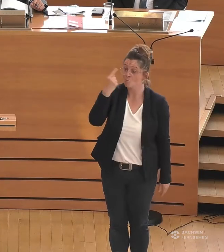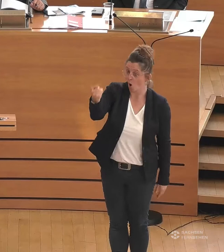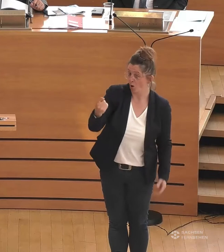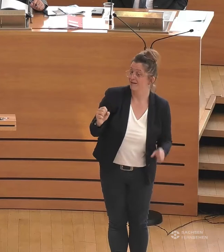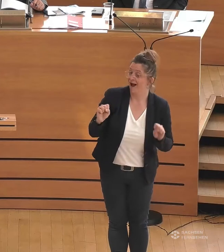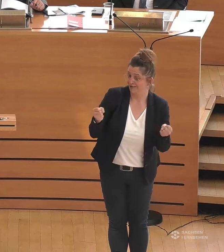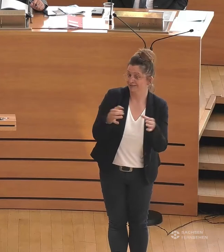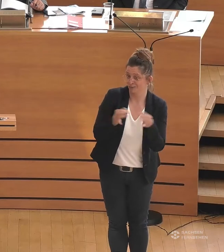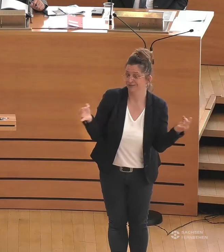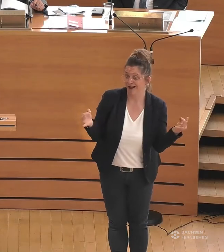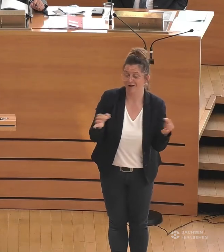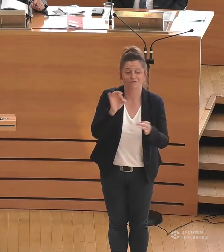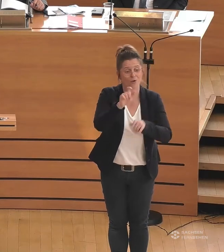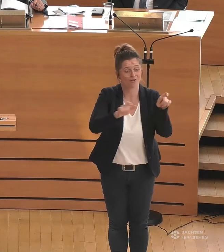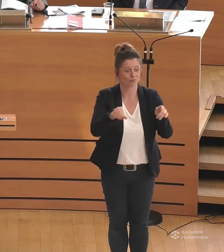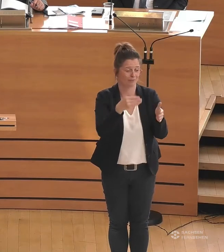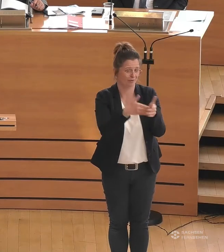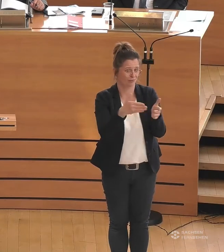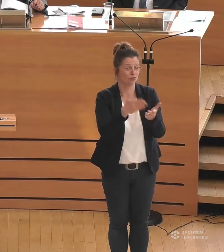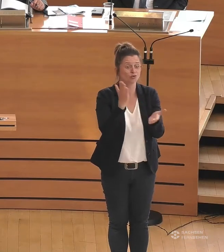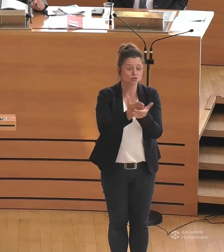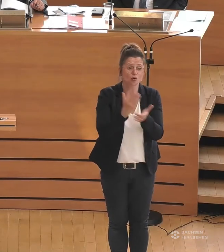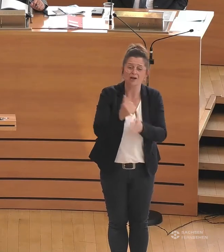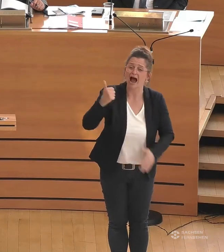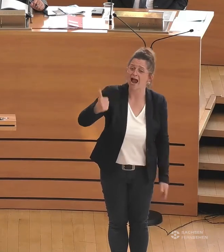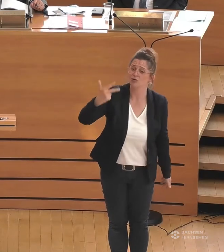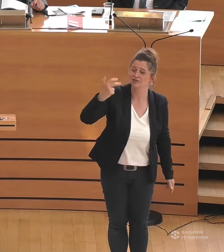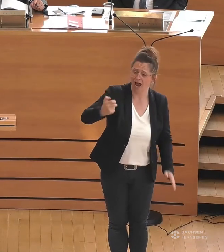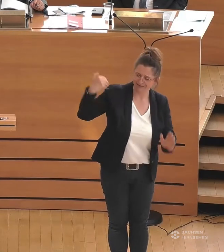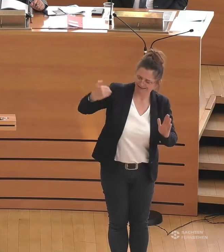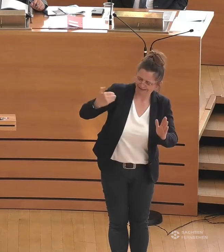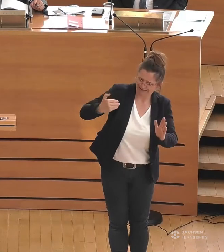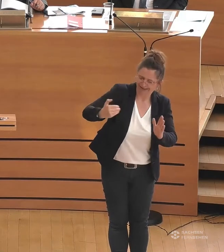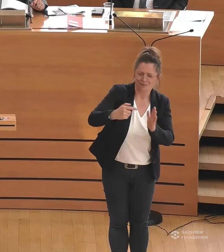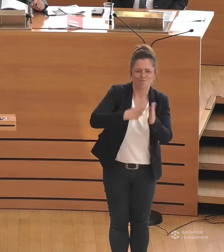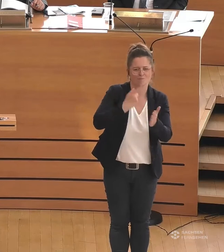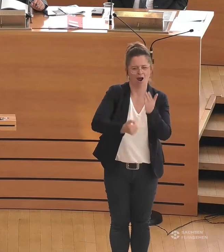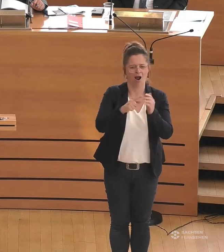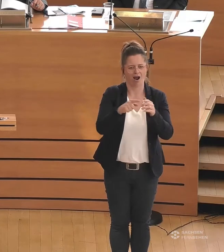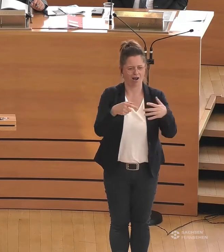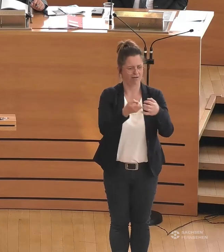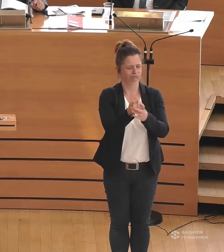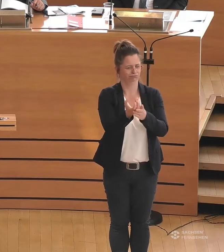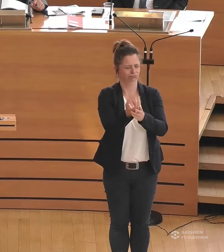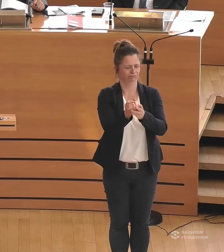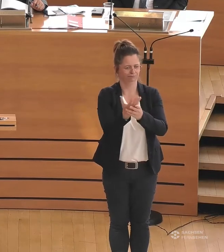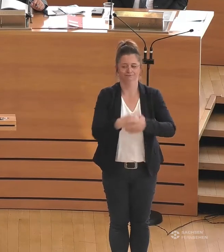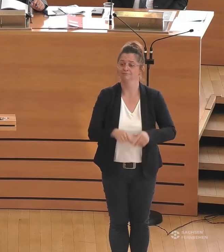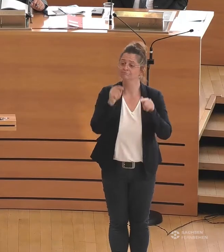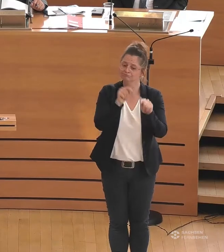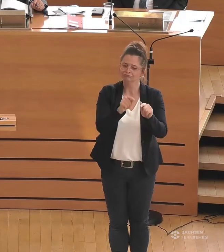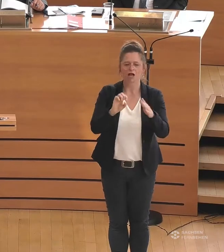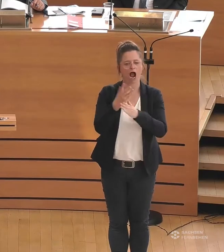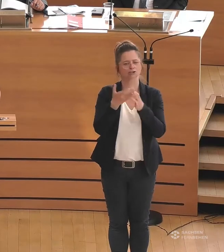für Menschen mit Behinderung, das sich übrigens zum 31. Mal jährt. Und ja, im Umfeld dieses Aktionstages finden